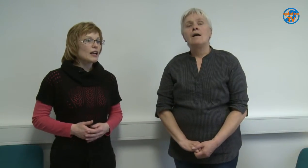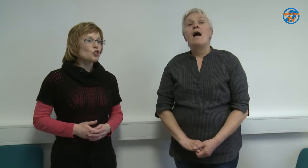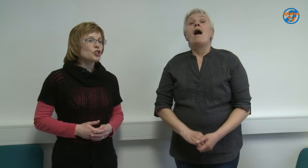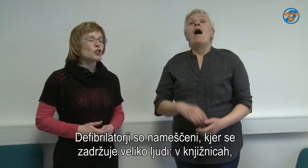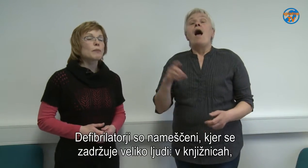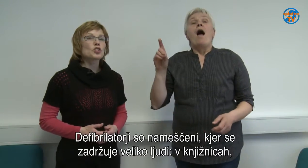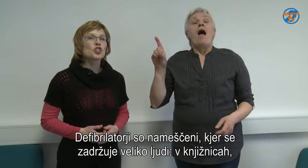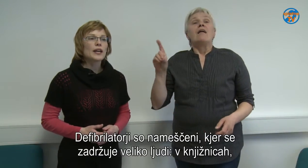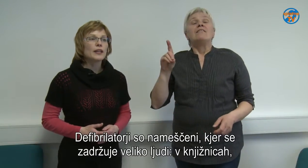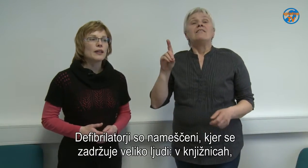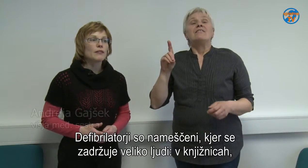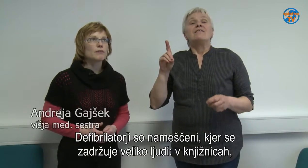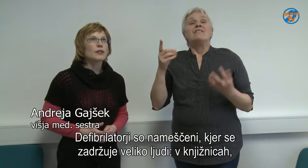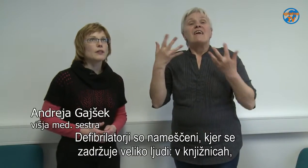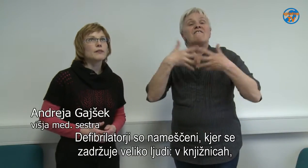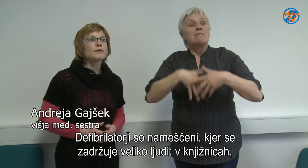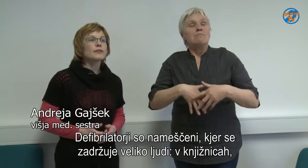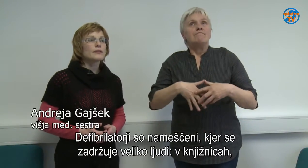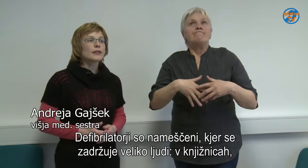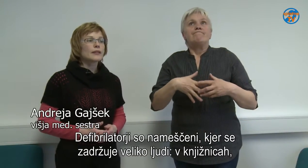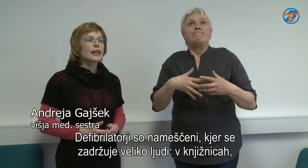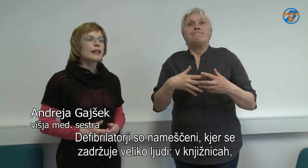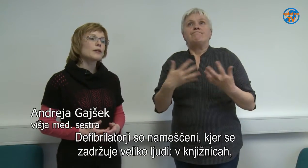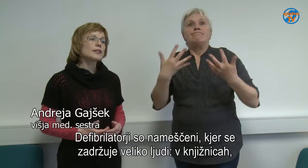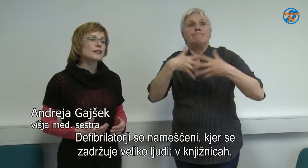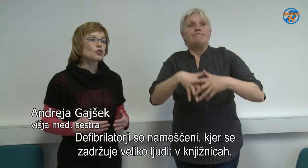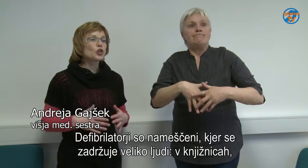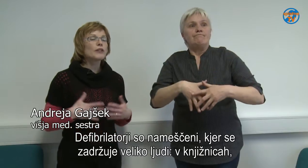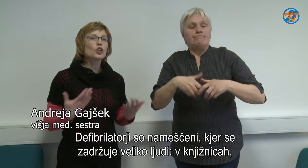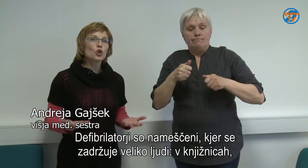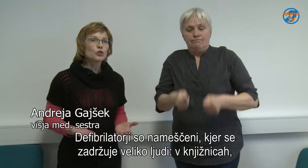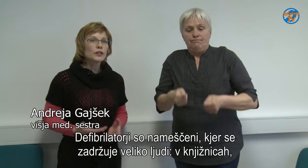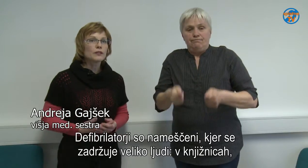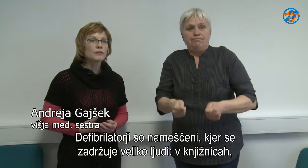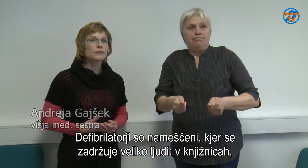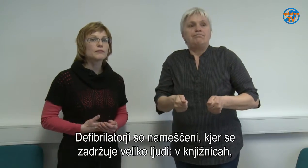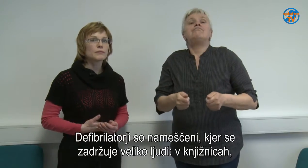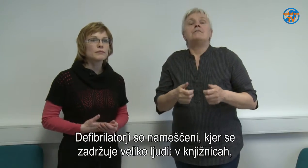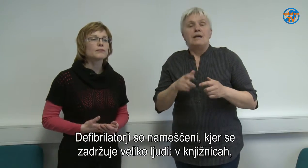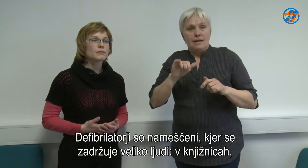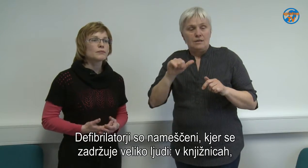Defibrilatorji so nameščeni, kjer se zadržuje veliko ljudi.